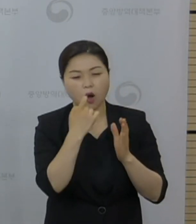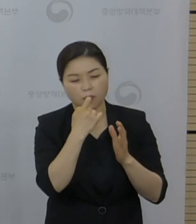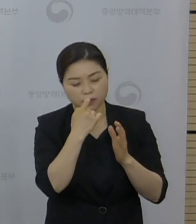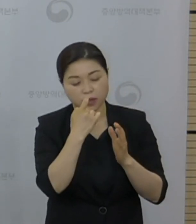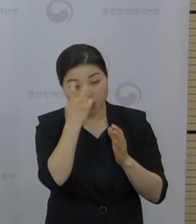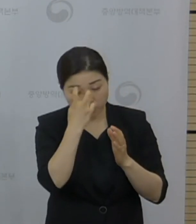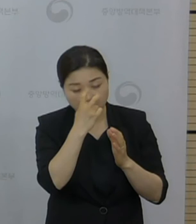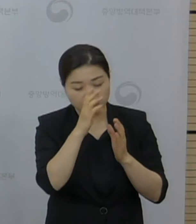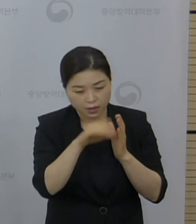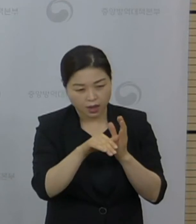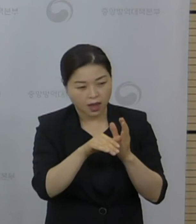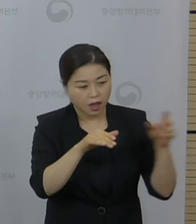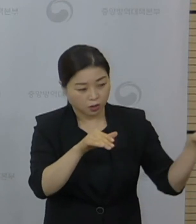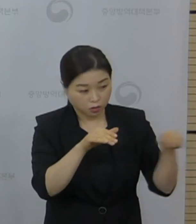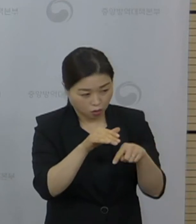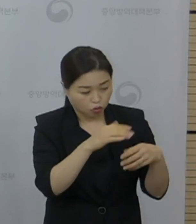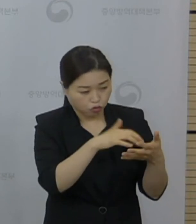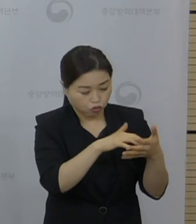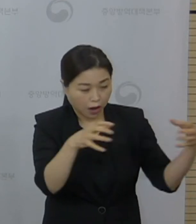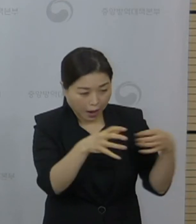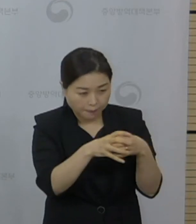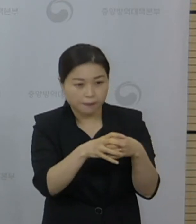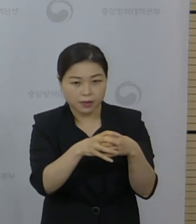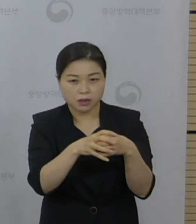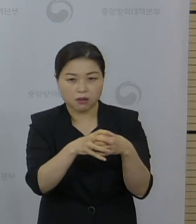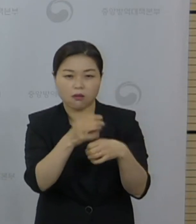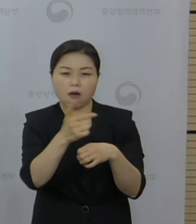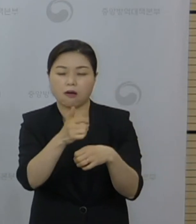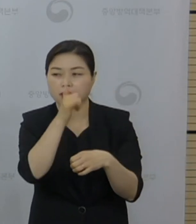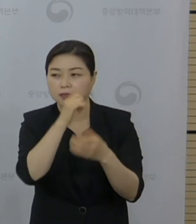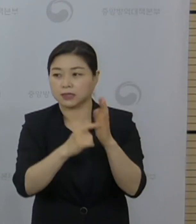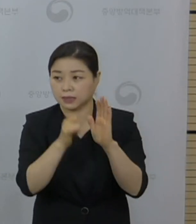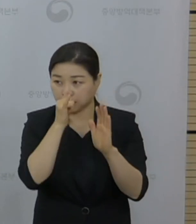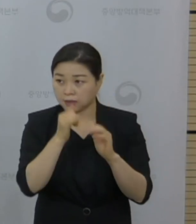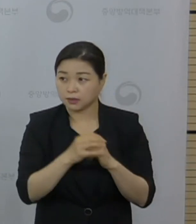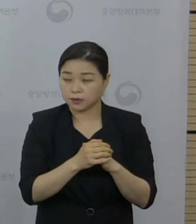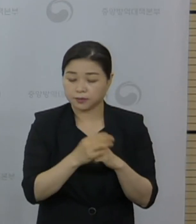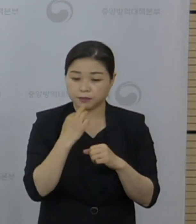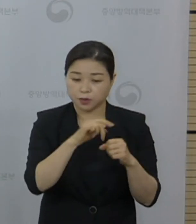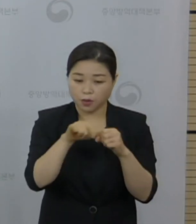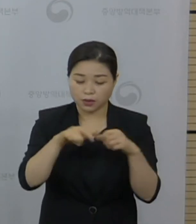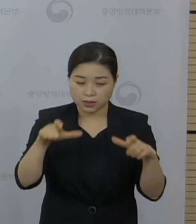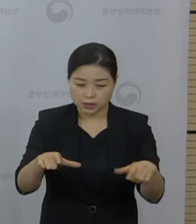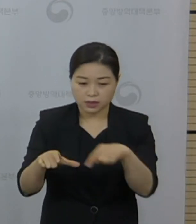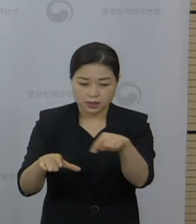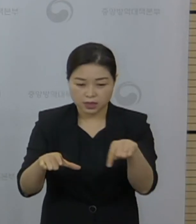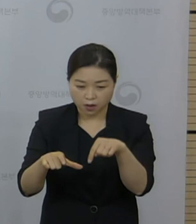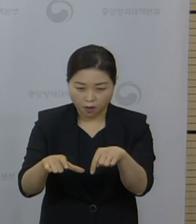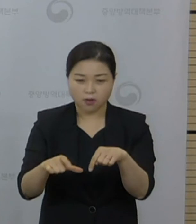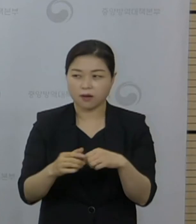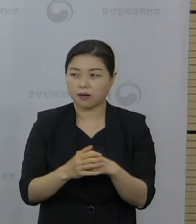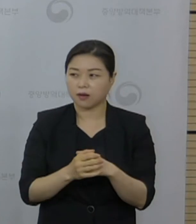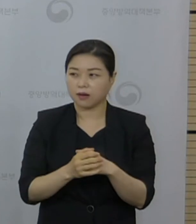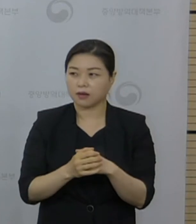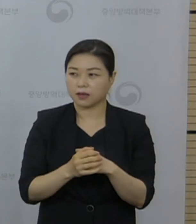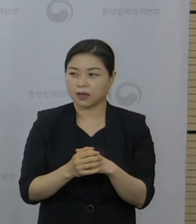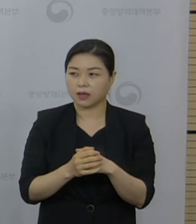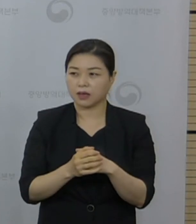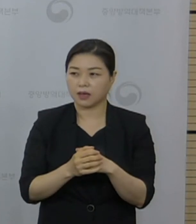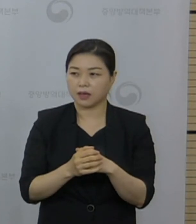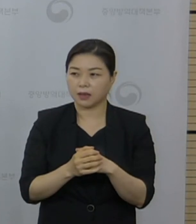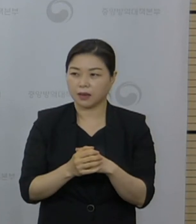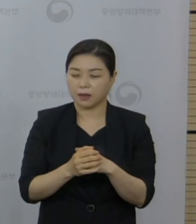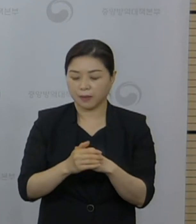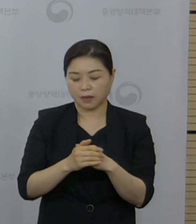거고 숨은 감염자들이 좀 더 수도권 지역의 산지에 있다는 것도 의미할 수 있을 것 같습니다.